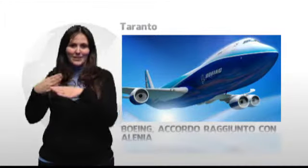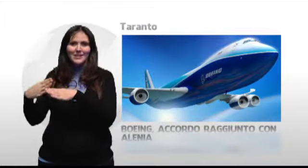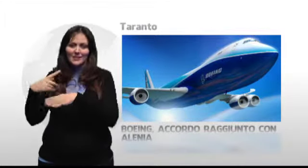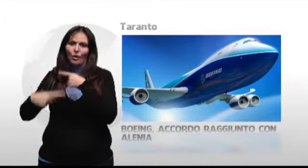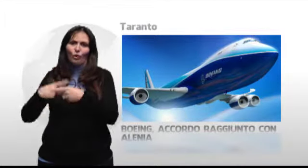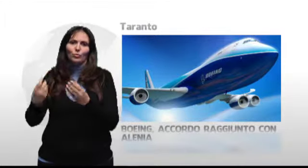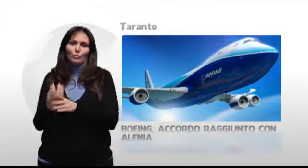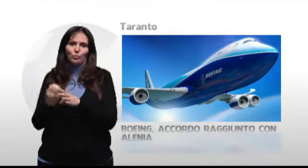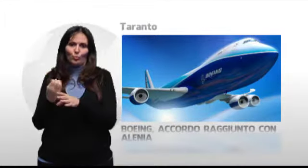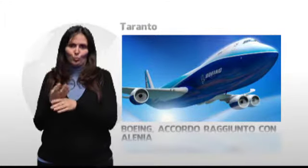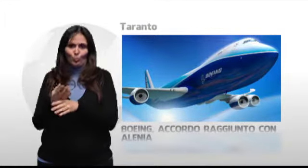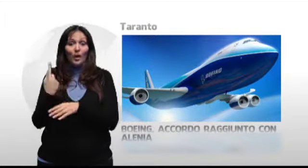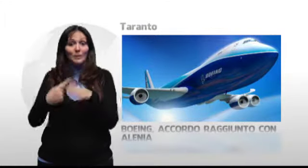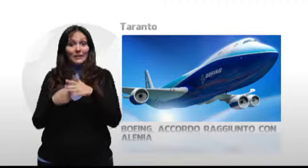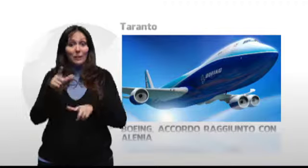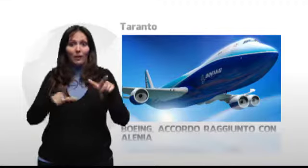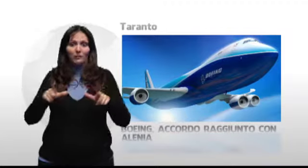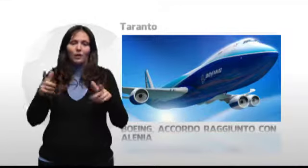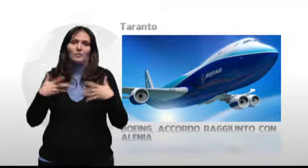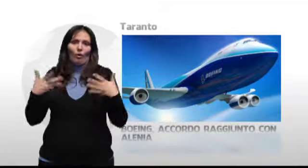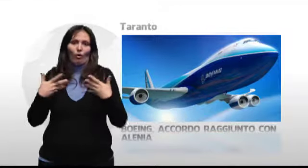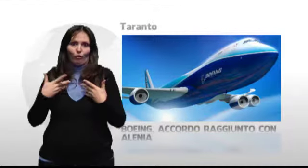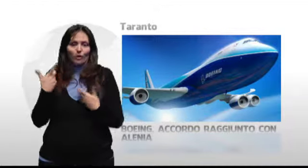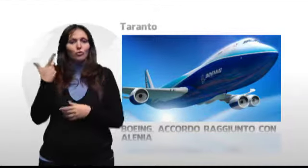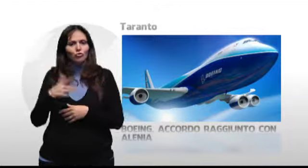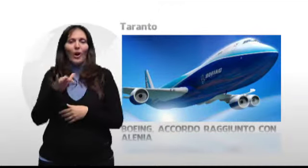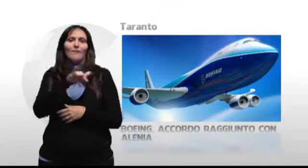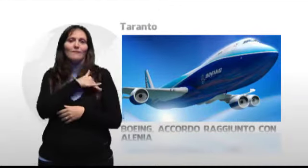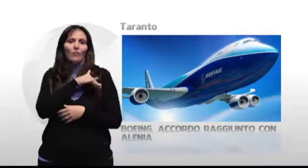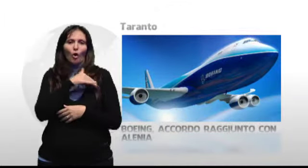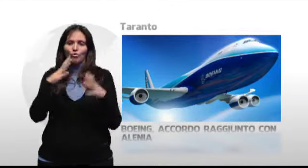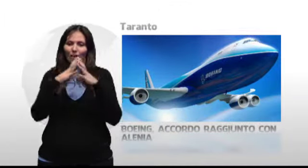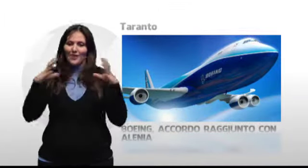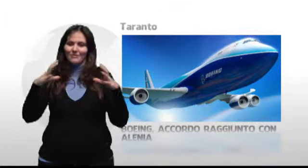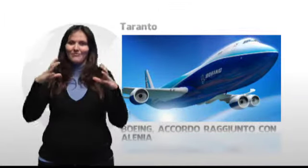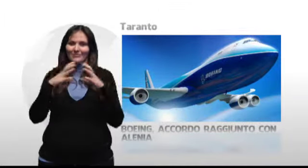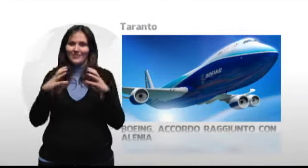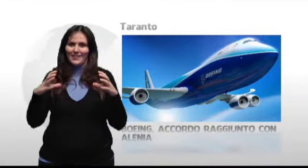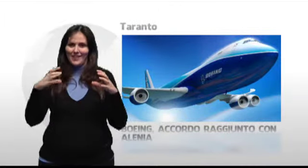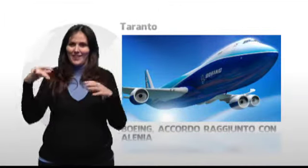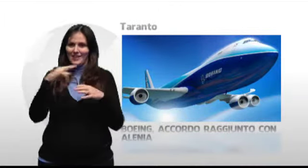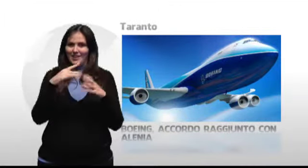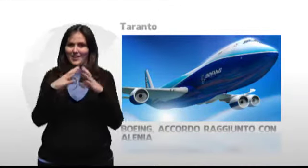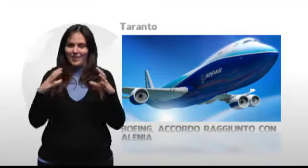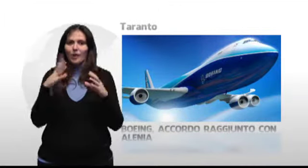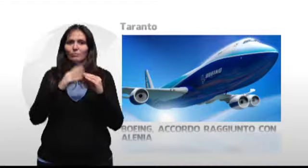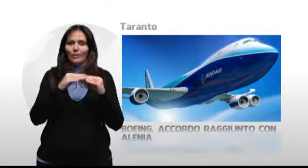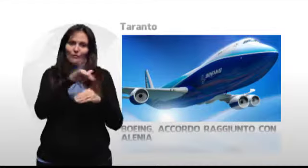i dipendenti che già realizzano rispettivamente a Foggia gli stabilizzatori orizzontali del velivolo e a Taranto le sezioni 44